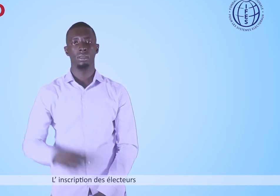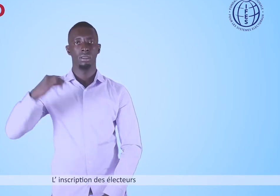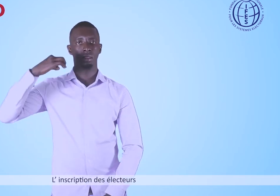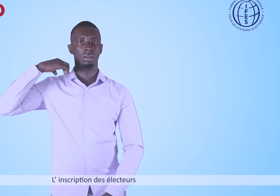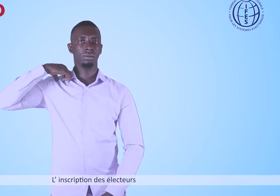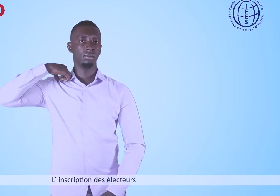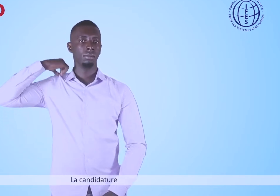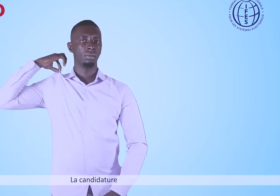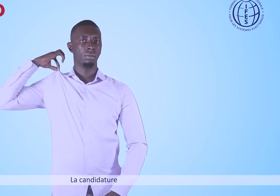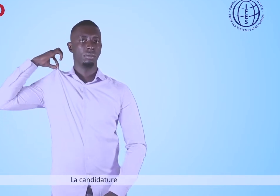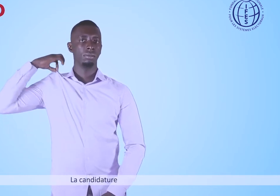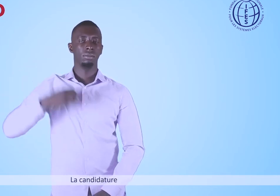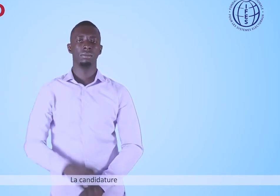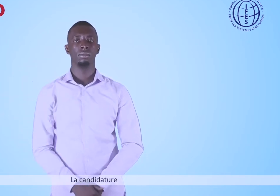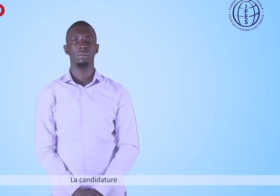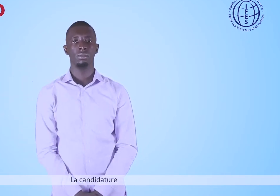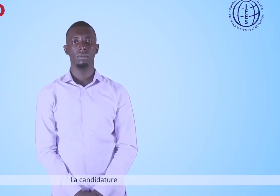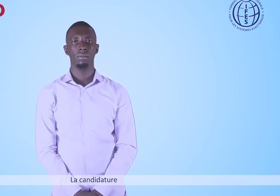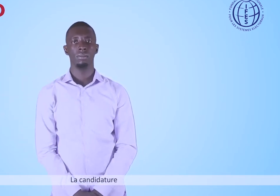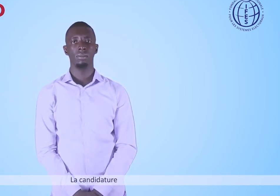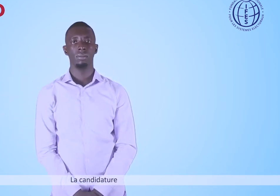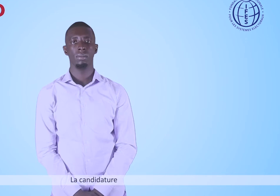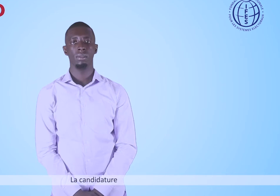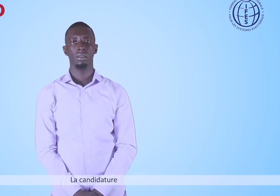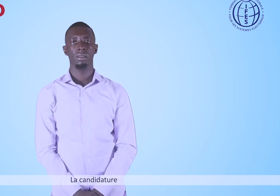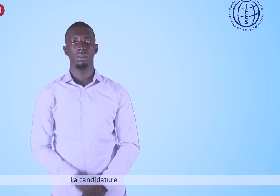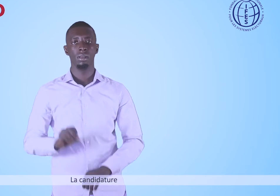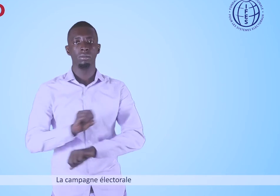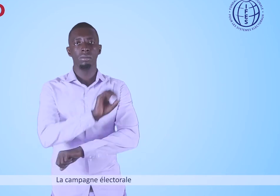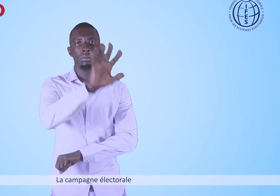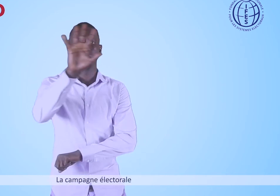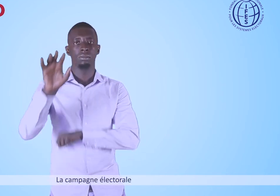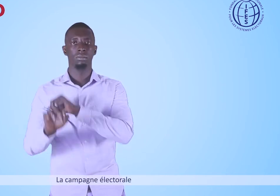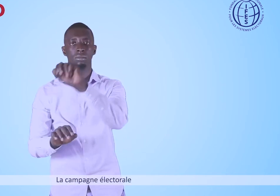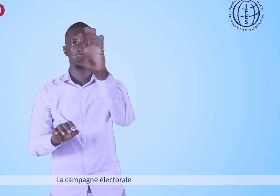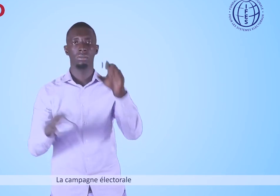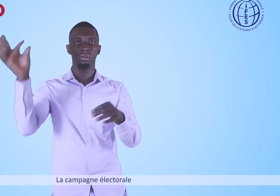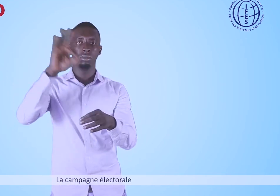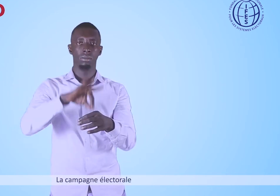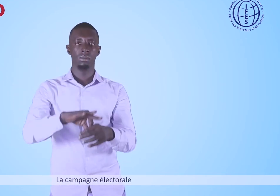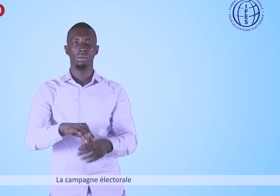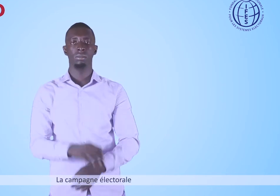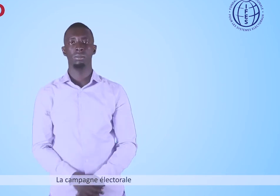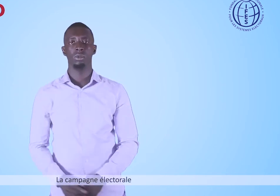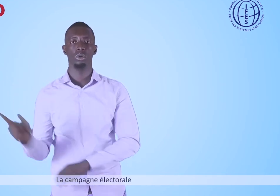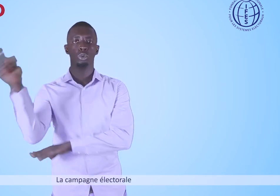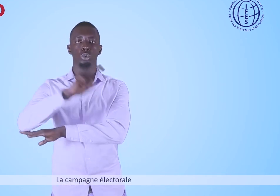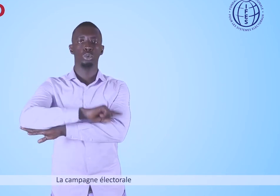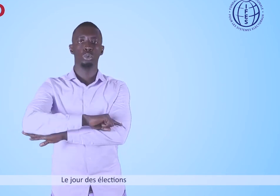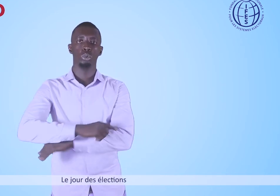La candidature La campagne électorale Le